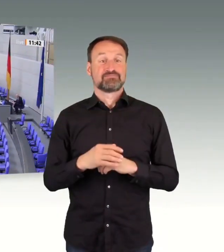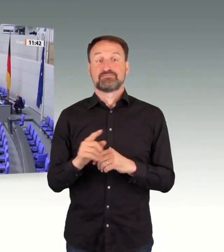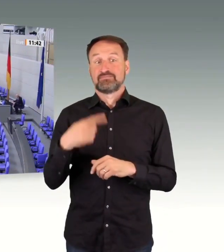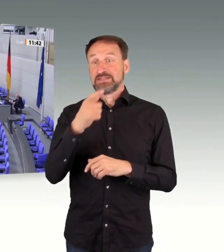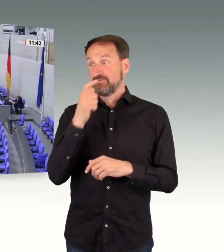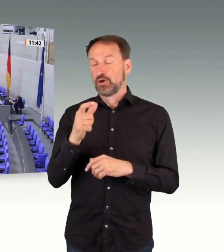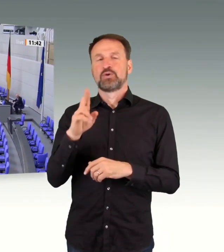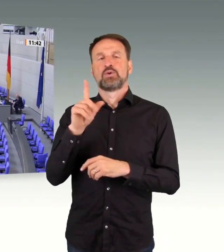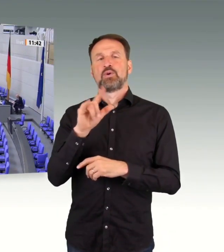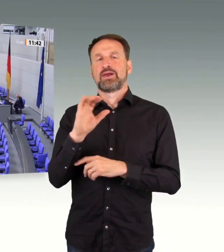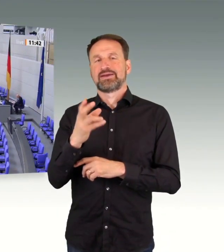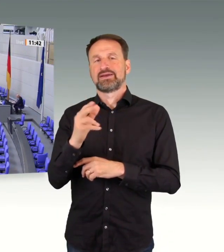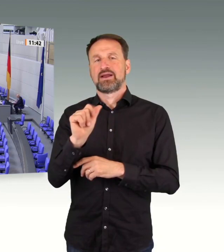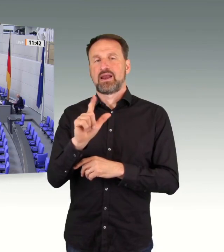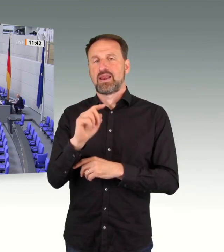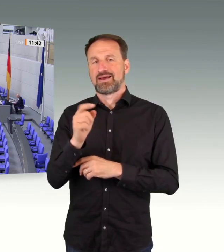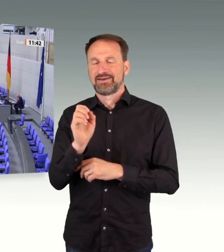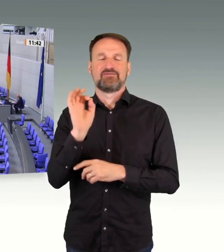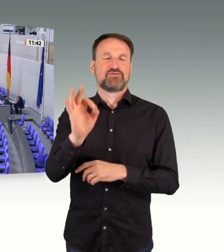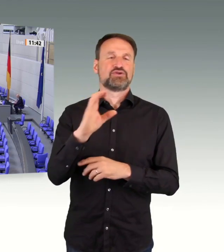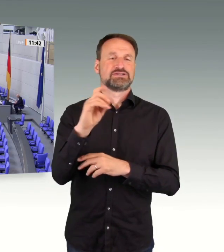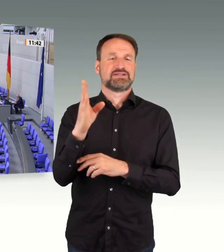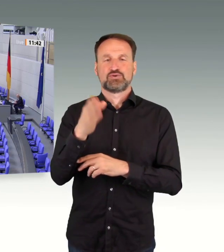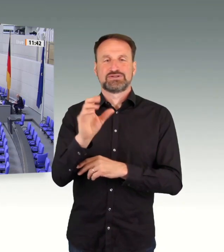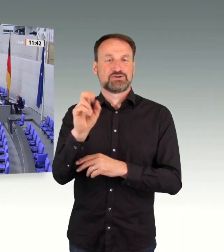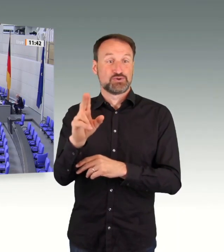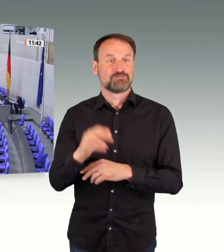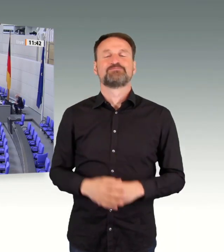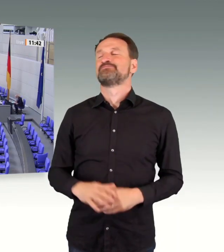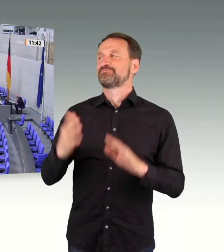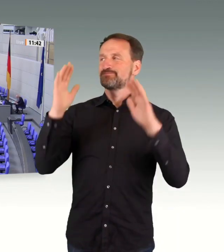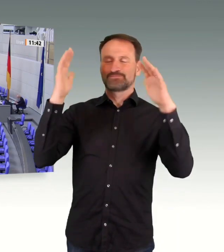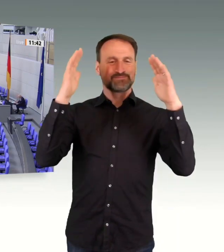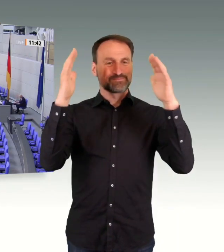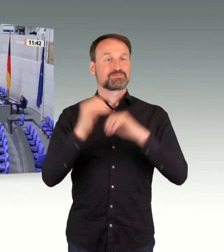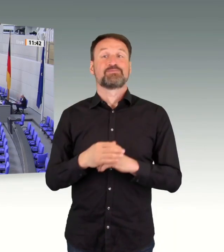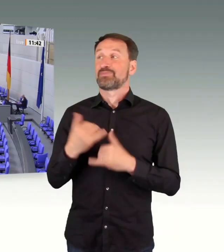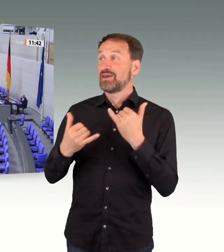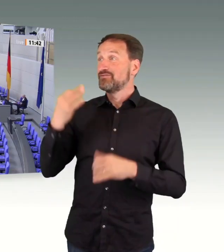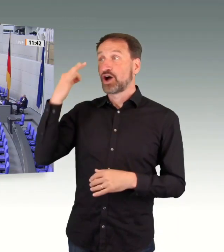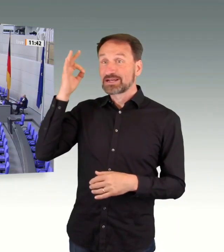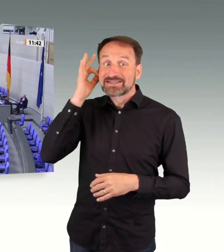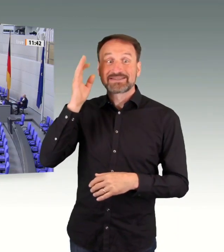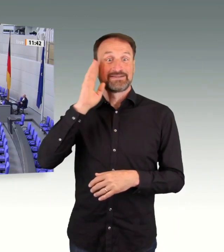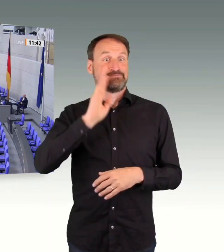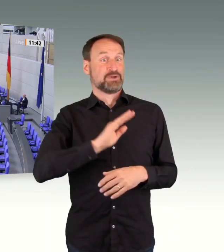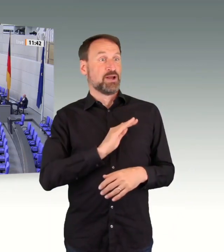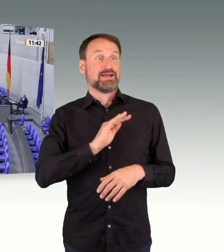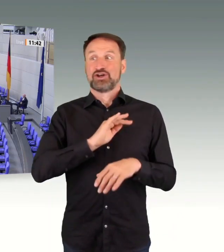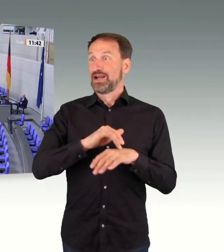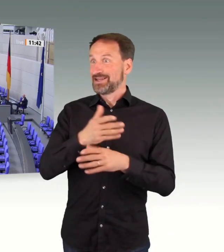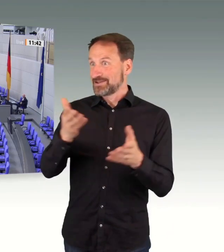Frau Präsidentin! Liebe Kolleginnen und Kollegen! Lieber Kollege Kuhle, herzlichen Dank, dass Sie unserem Antrag